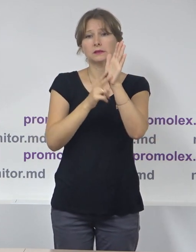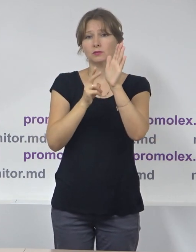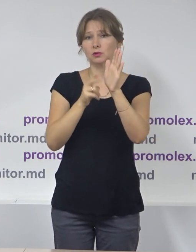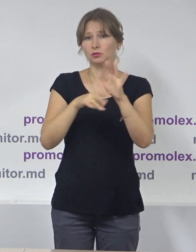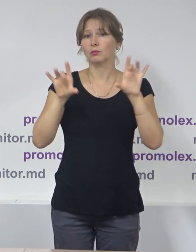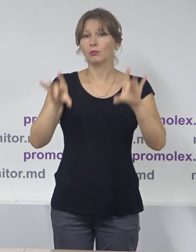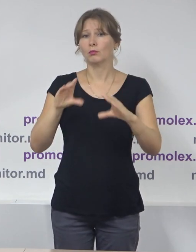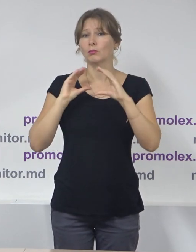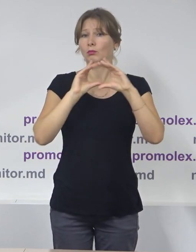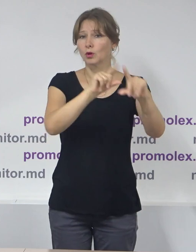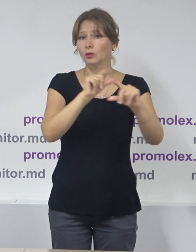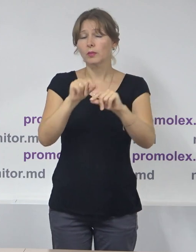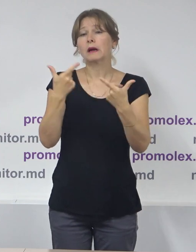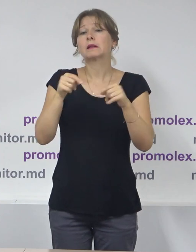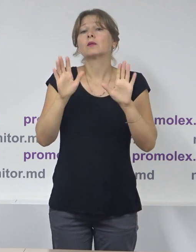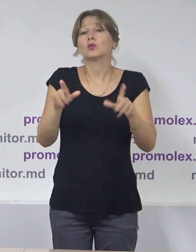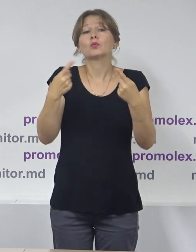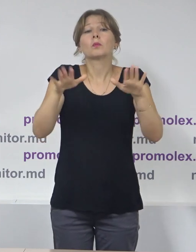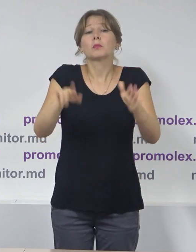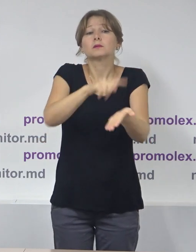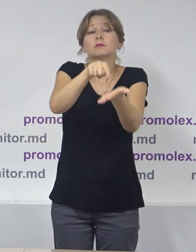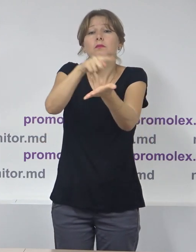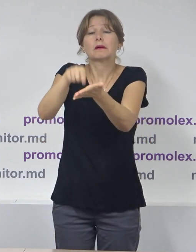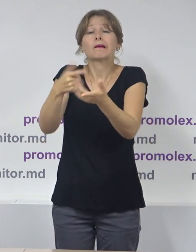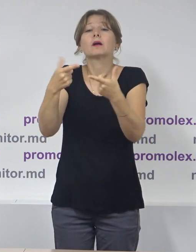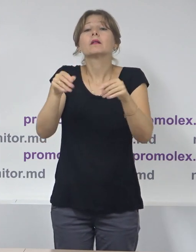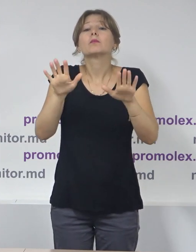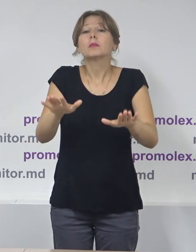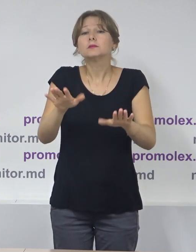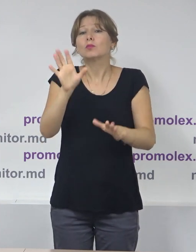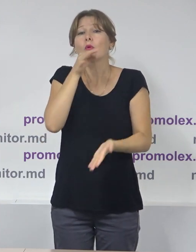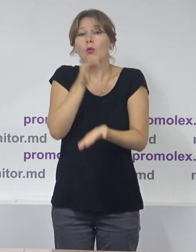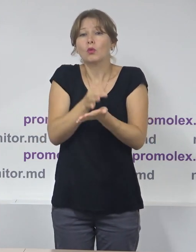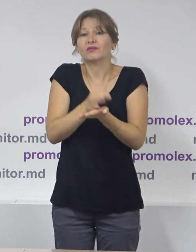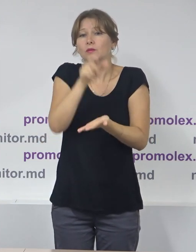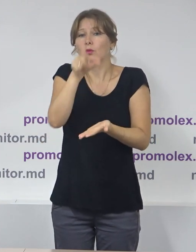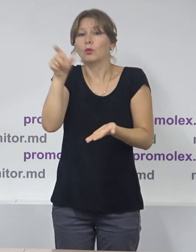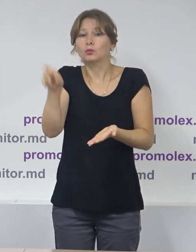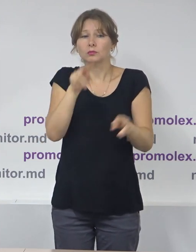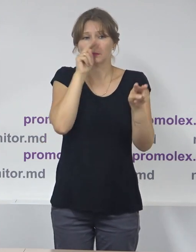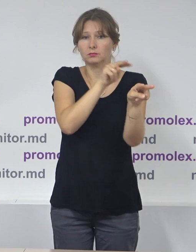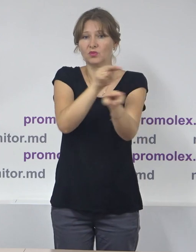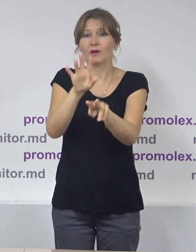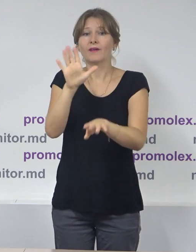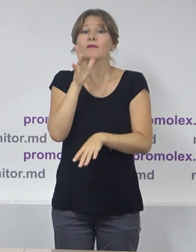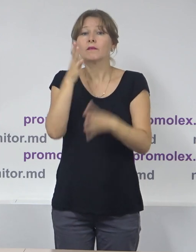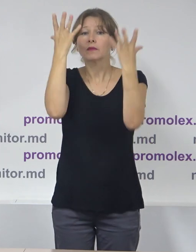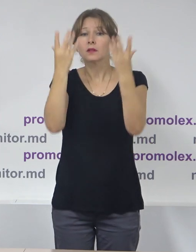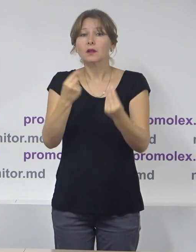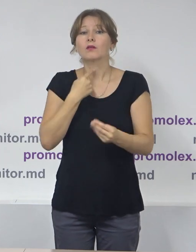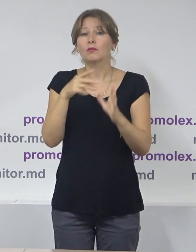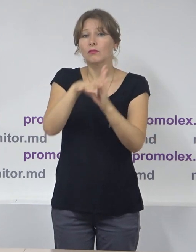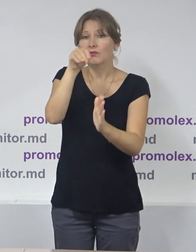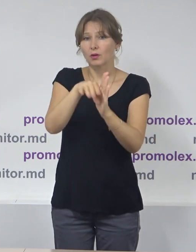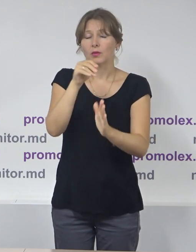acoperi alte secții de votare decât cele în care vor fi observatorii statici în ziua alegerilor. Toți observatorii